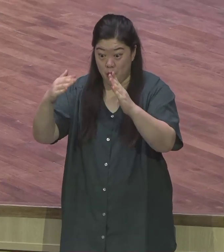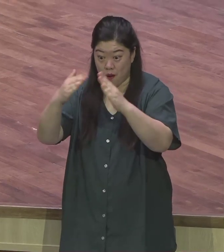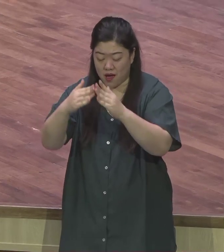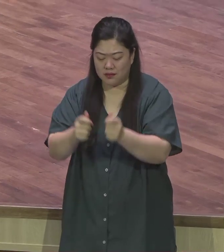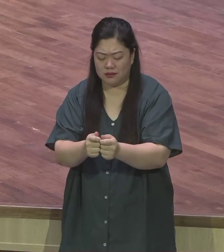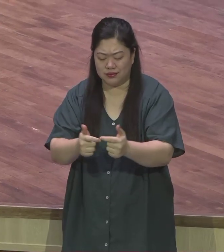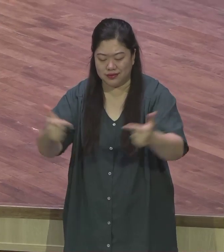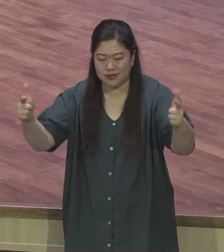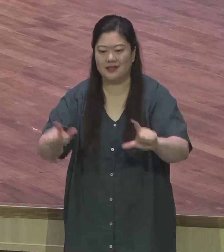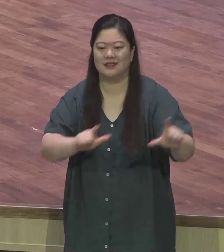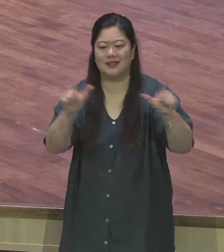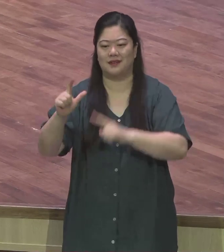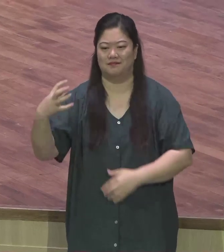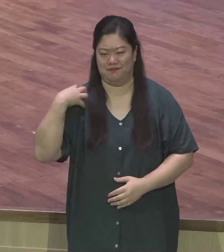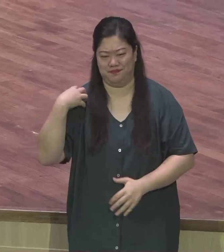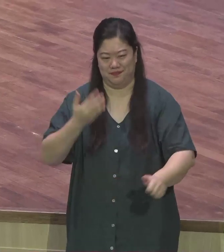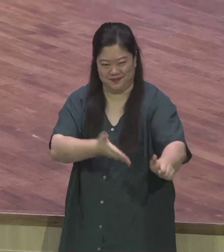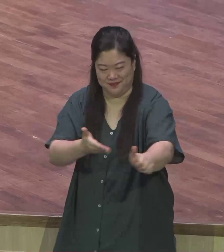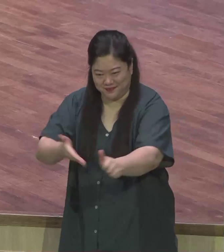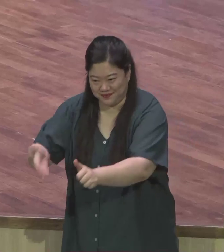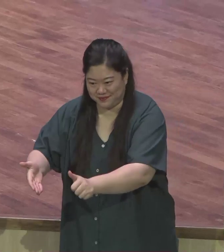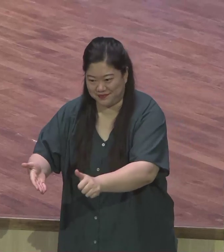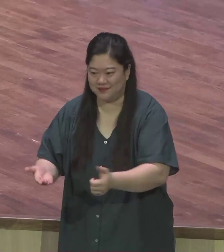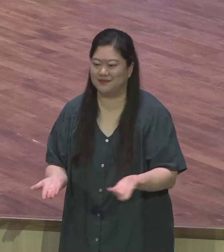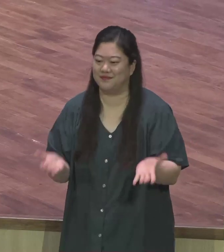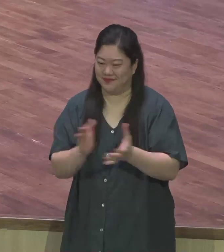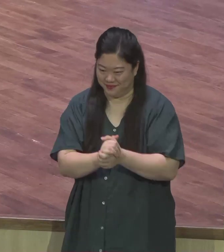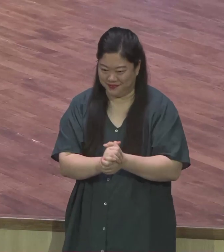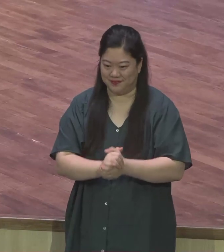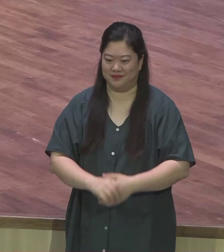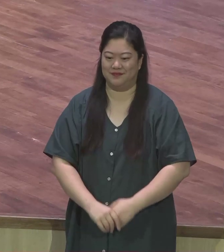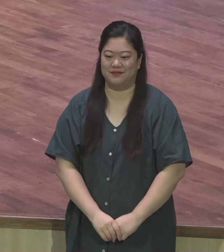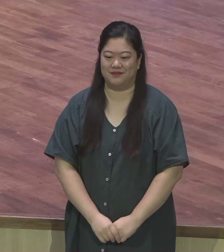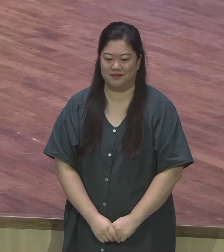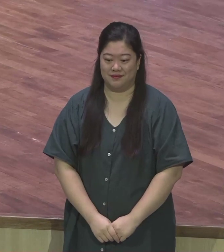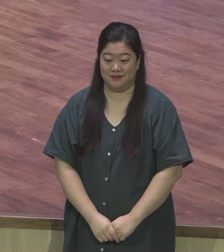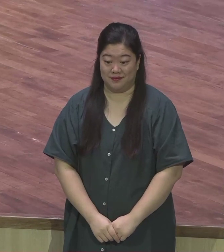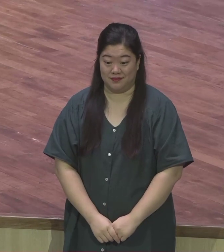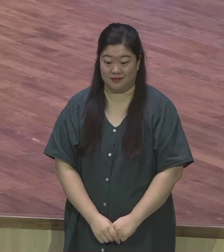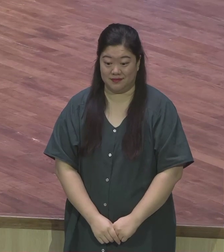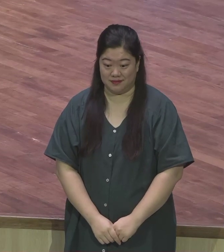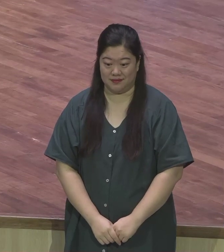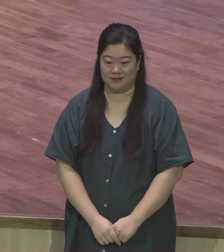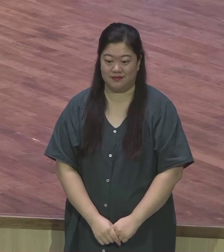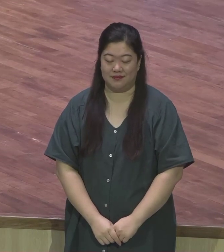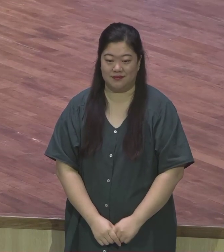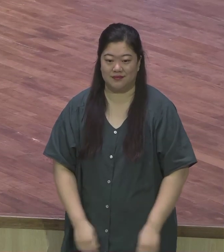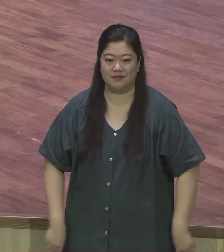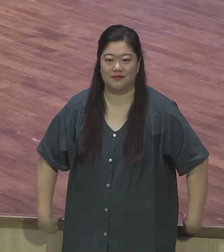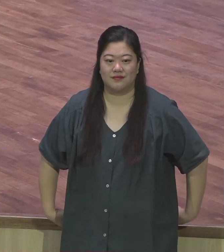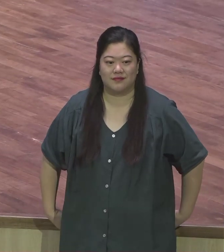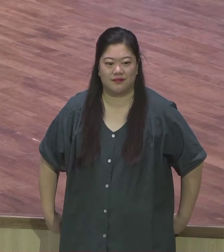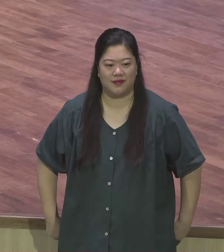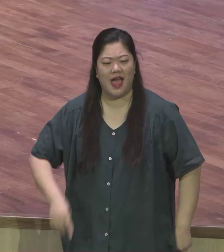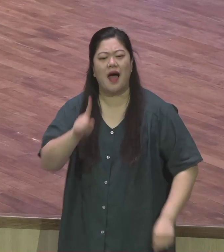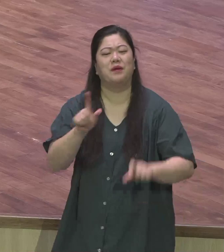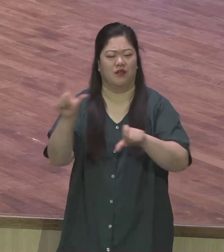삽시다 교회를 확산하는 삶을 삽시다 한 번 더 인사하도록 하겠습니다 요아가 내 목을